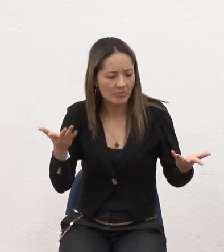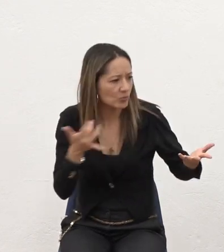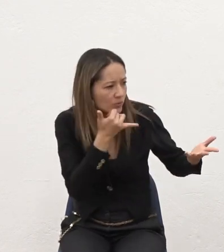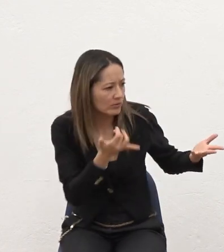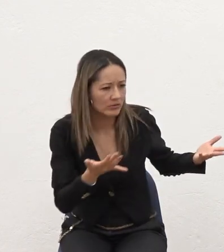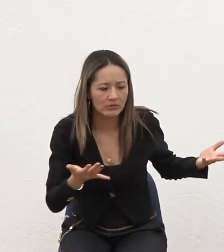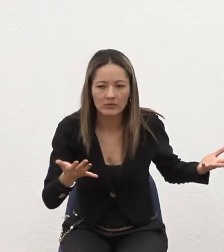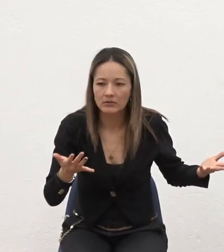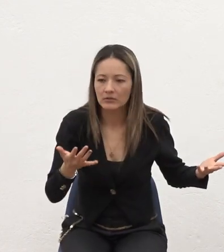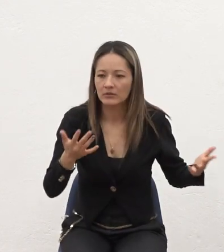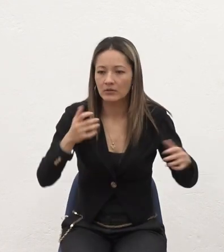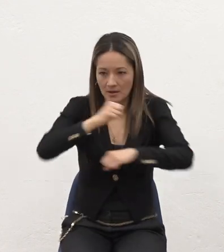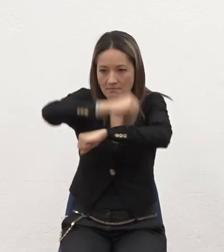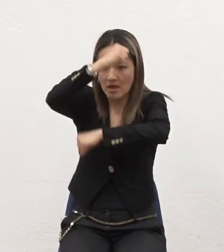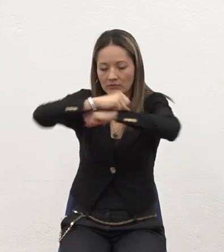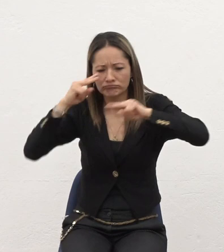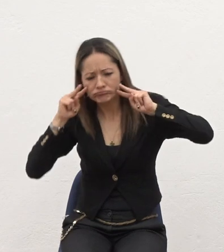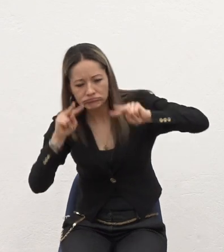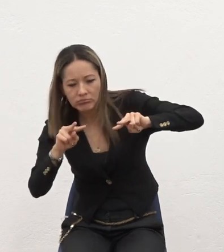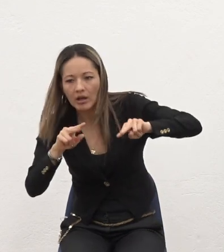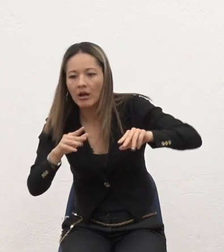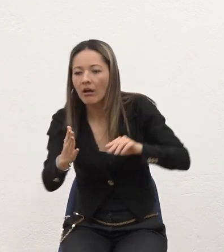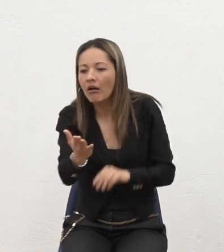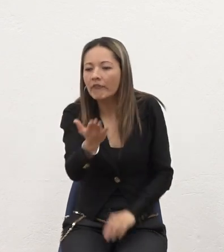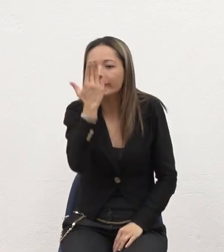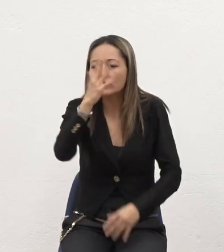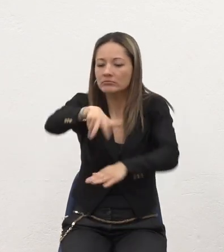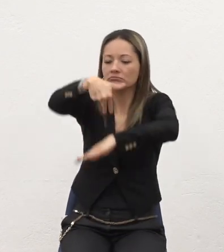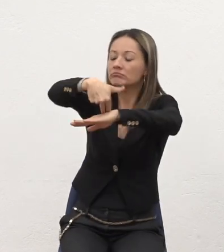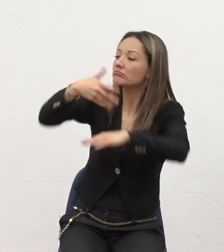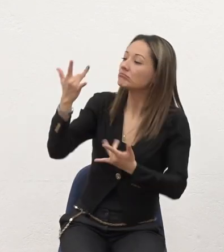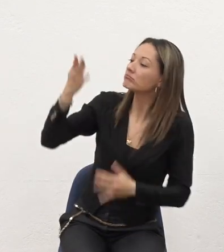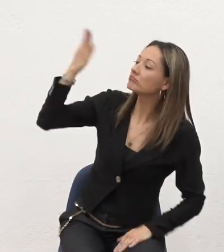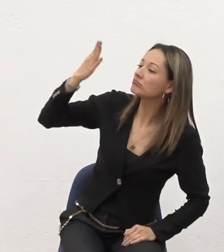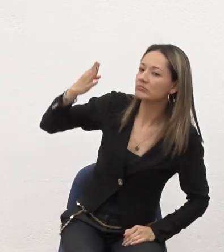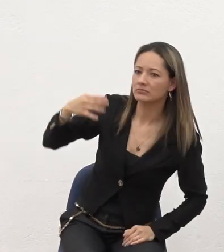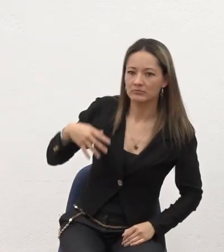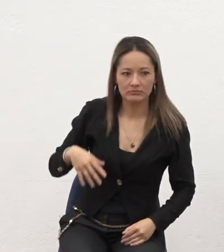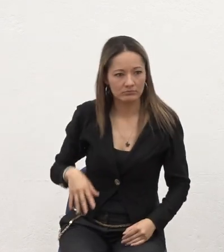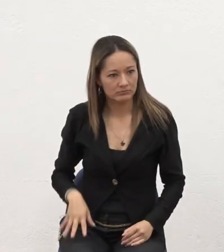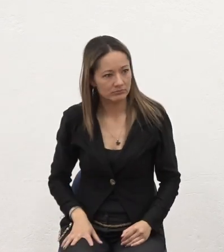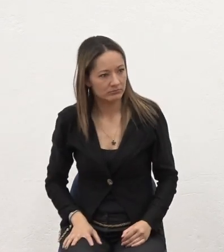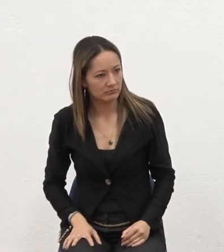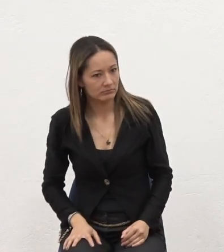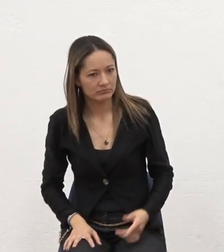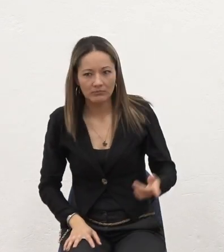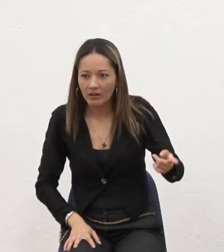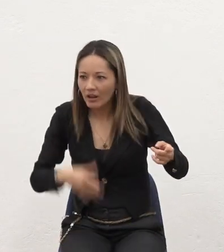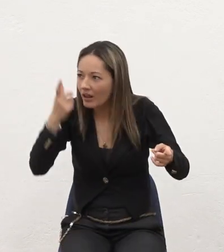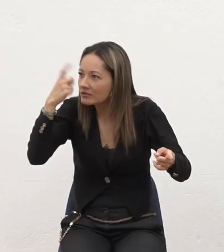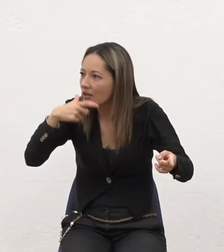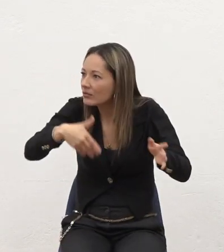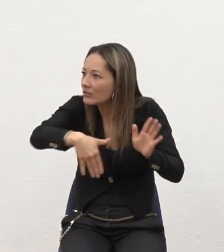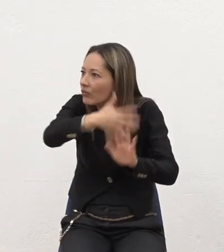Me asomé por la ventana Y estaba al frente Parada esperando el bus Y se vino Y yo Ya en serio Se vino Se fue